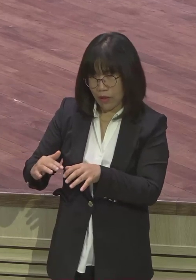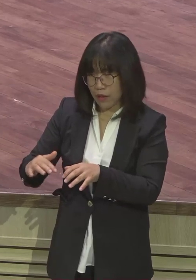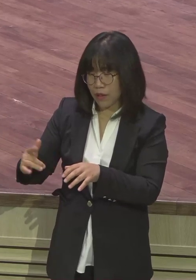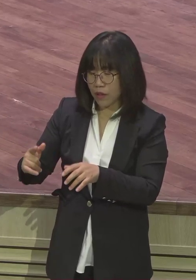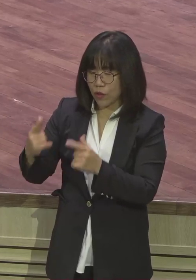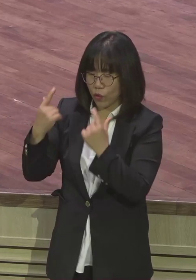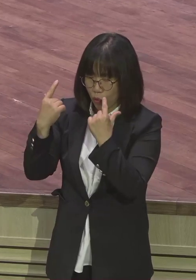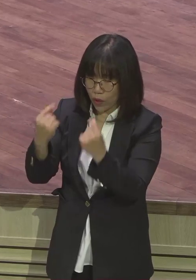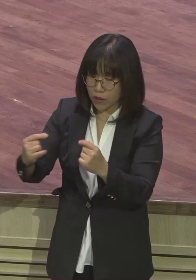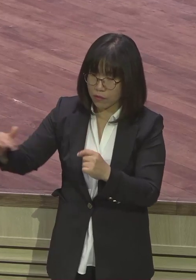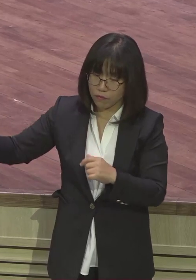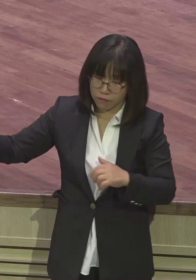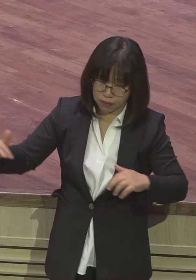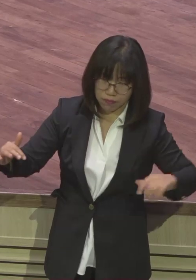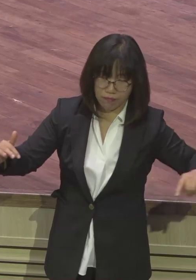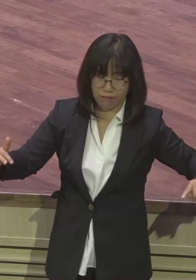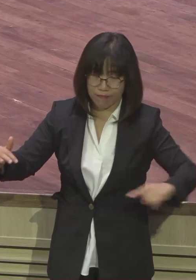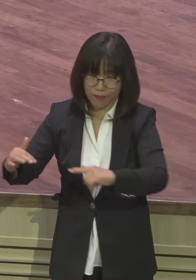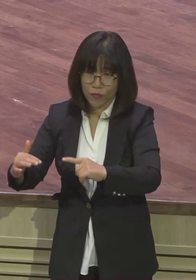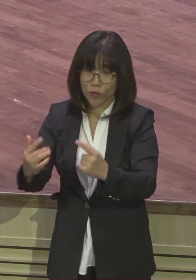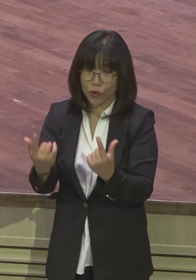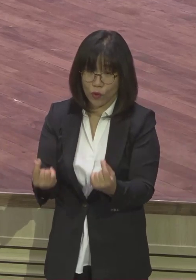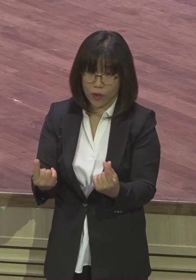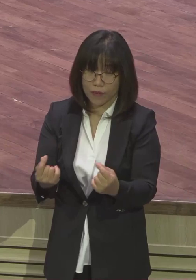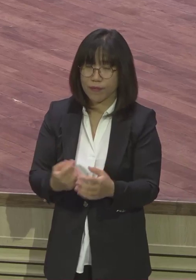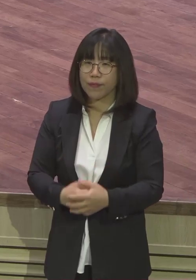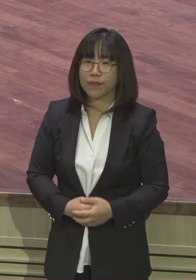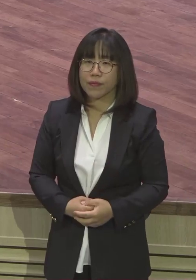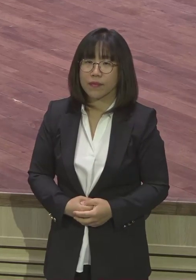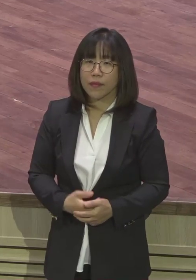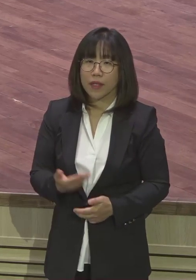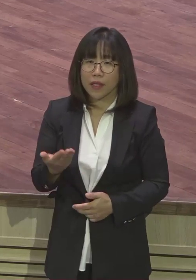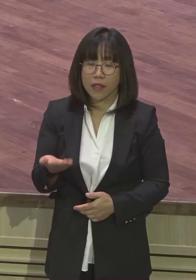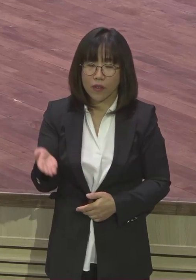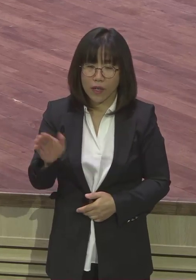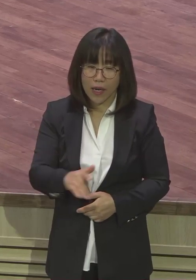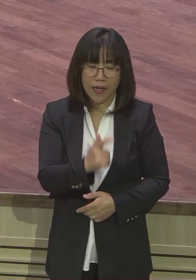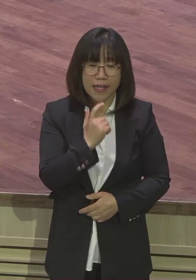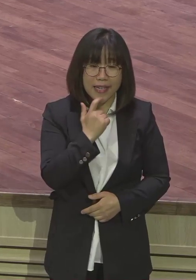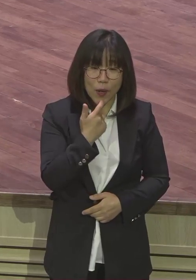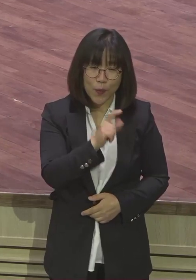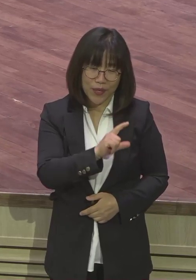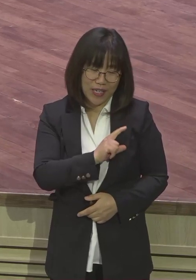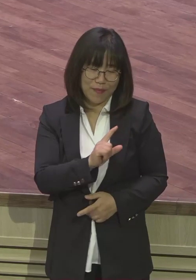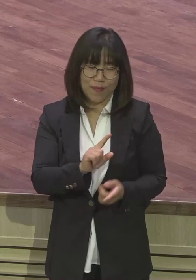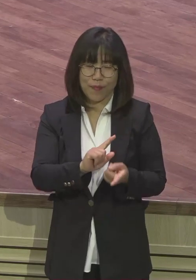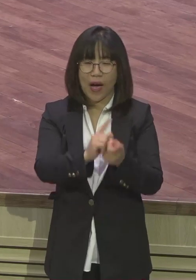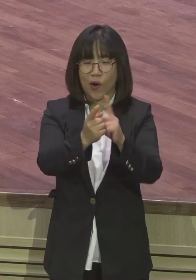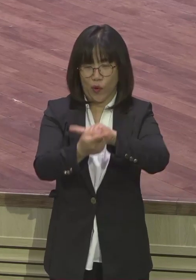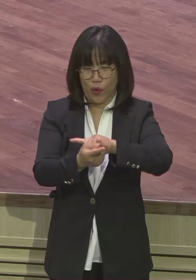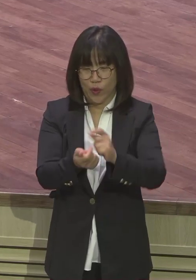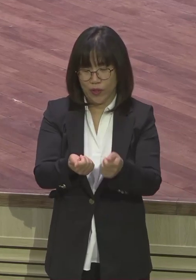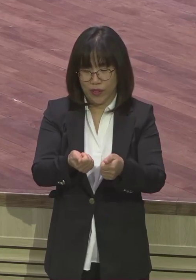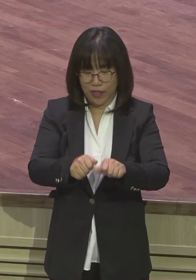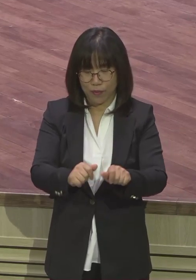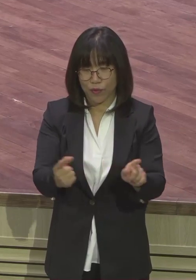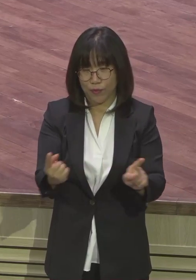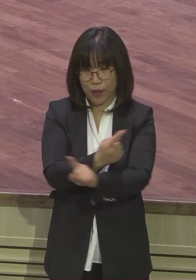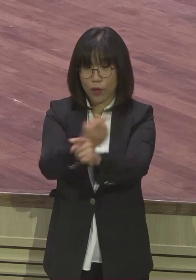이스라엘로 바뀌어진 거예요 야곱이 이스라엘로 바뀌어 신분이 바뀌어졌어요 바뀌게 되니까 어떻게 돼요